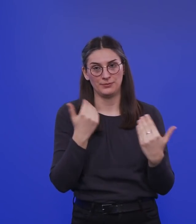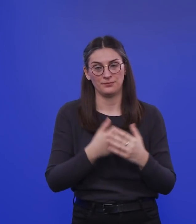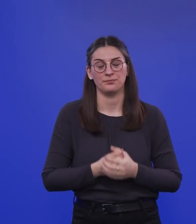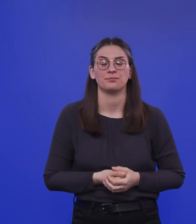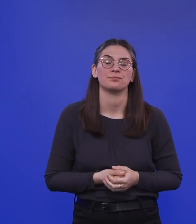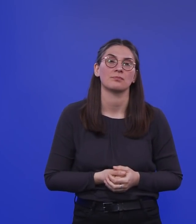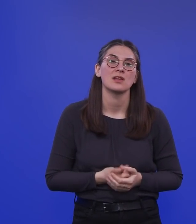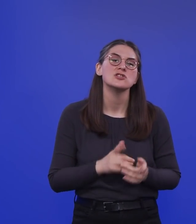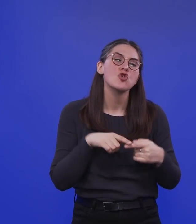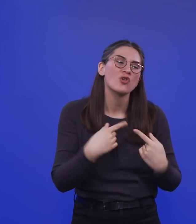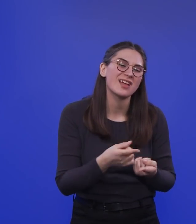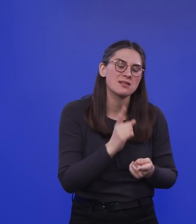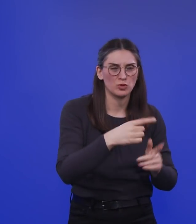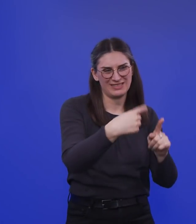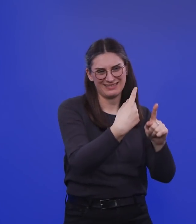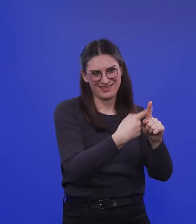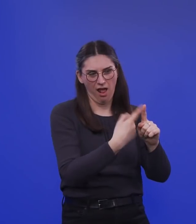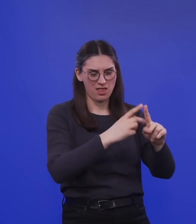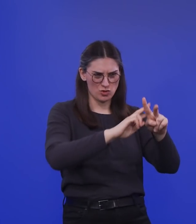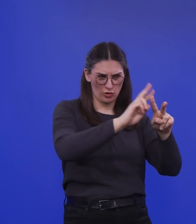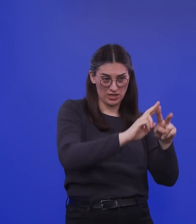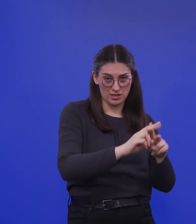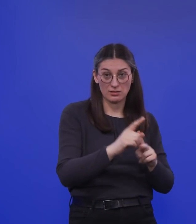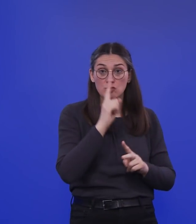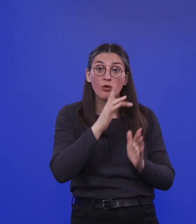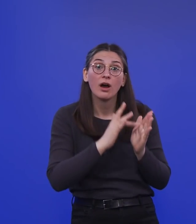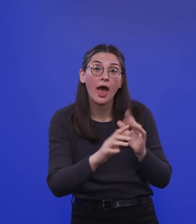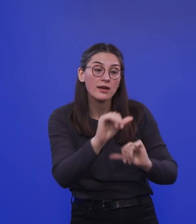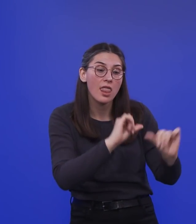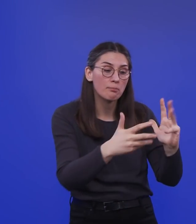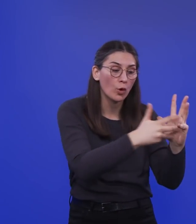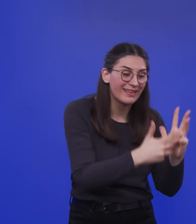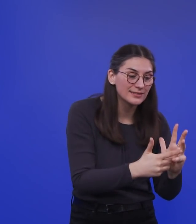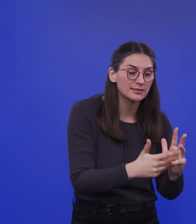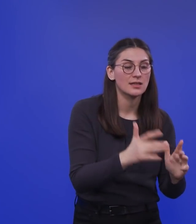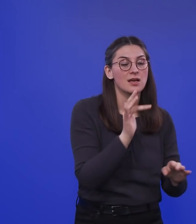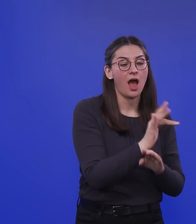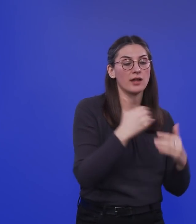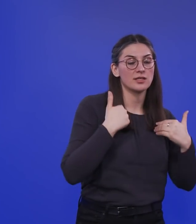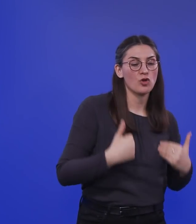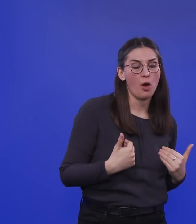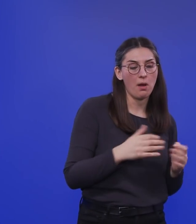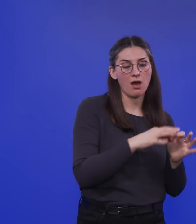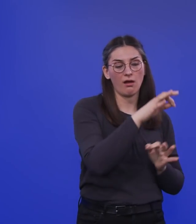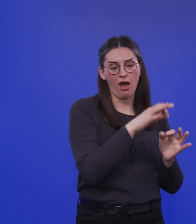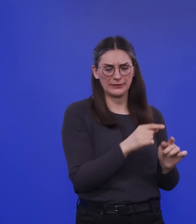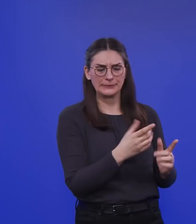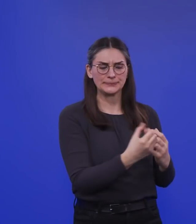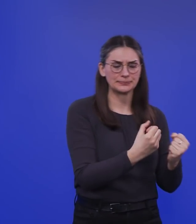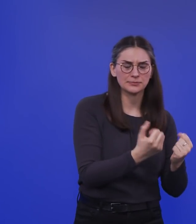korrigiert. Also man hat nicht nur eine Labortestung gemacht und dann über die Antikörpernachweisraten eben gesehen, wie viele in